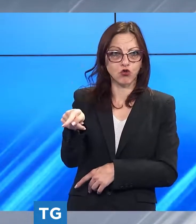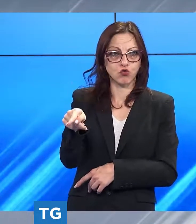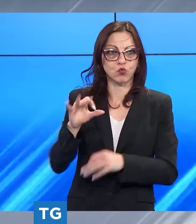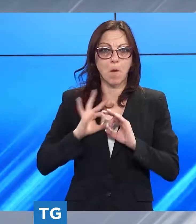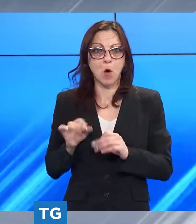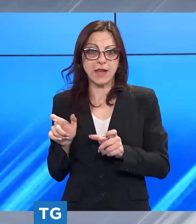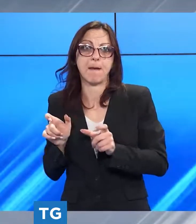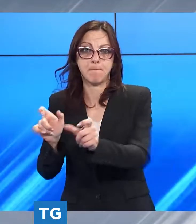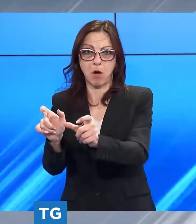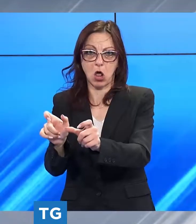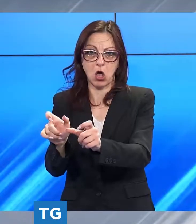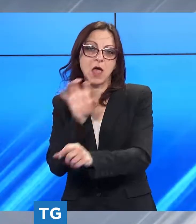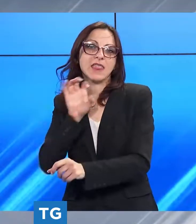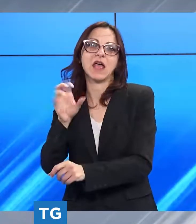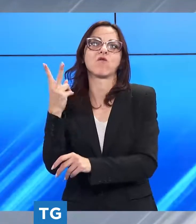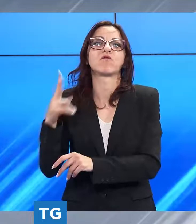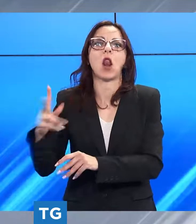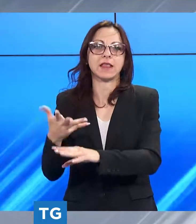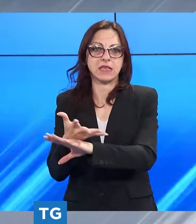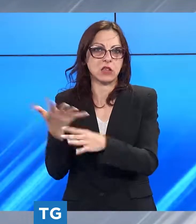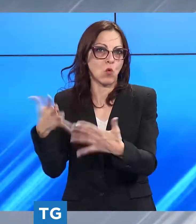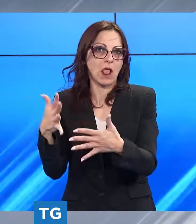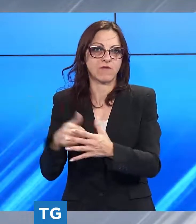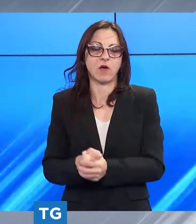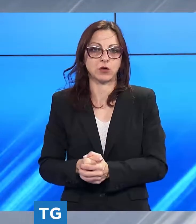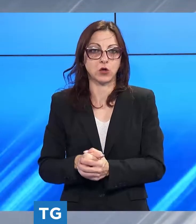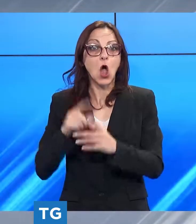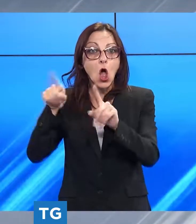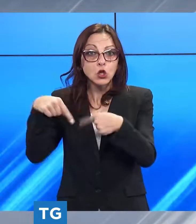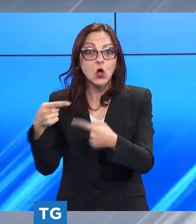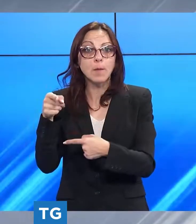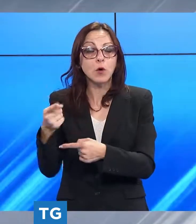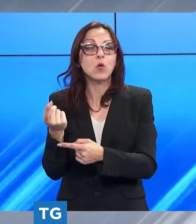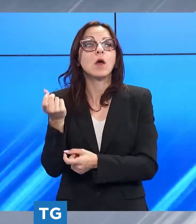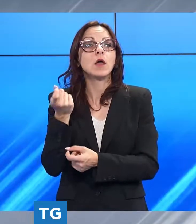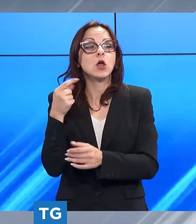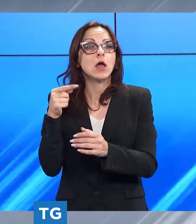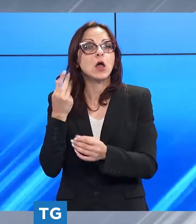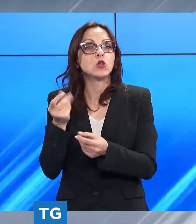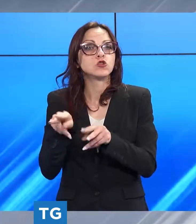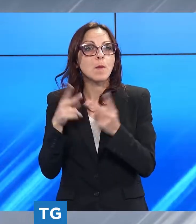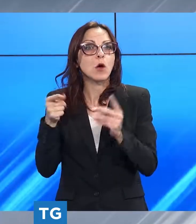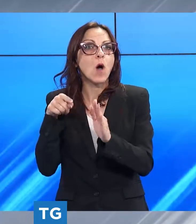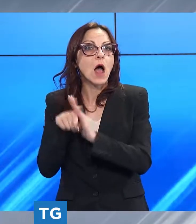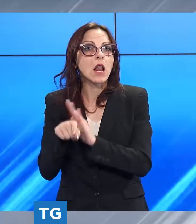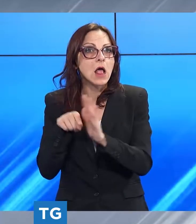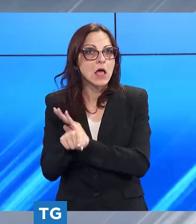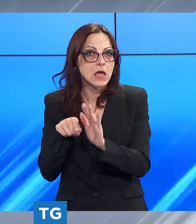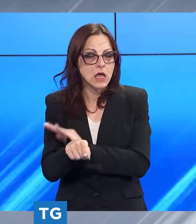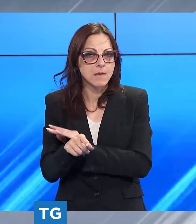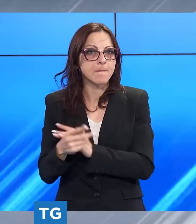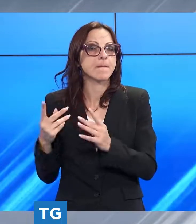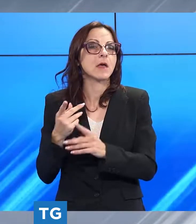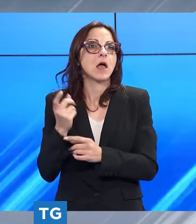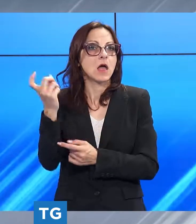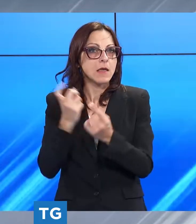denunciato per violenza sessuale una volta in commissariato è risultato immigrato irregolare ed è stato accompagnato a milano al centro